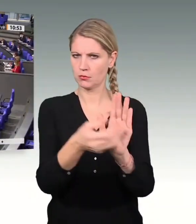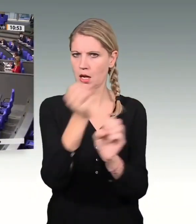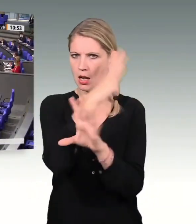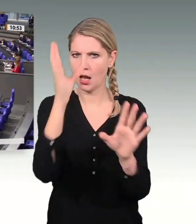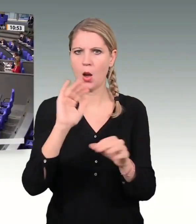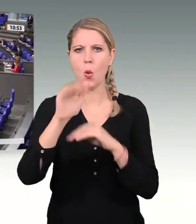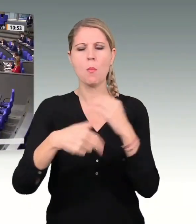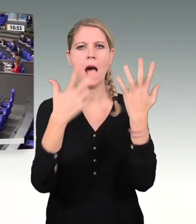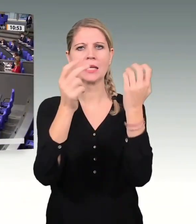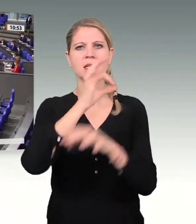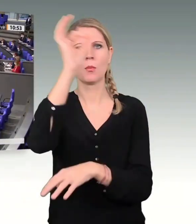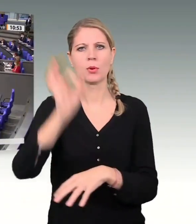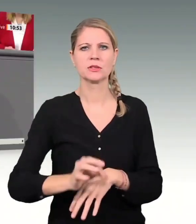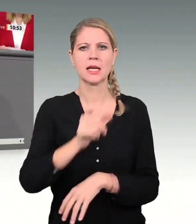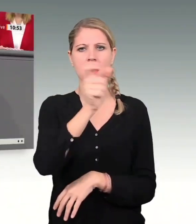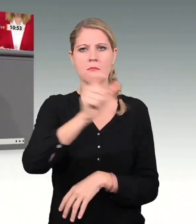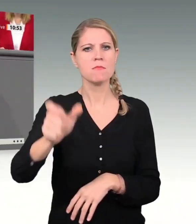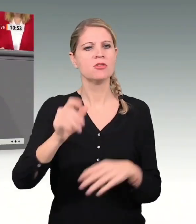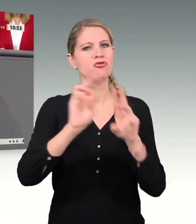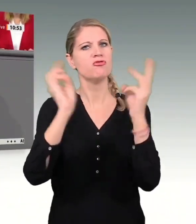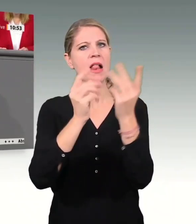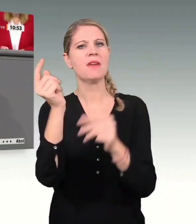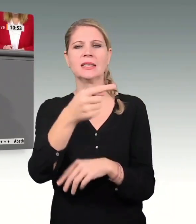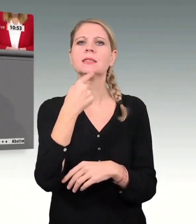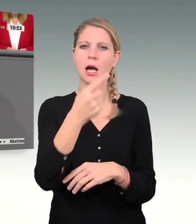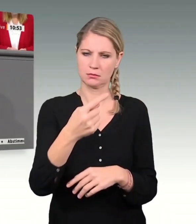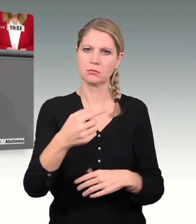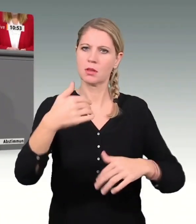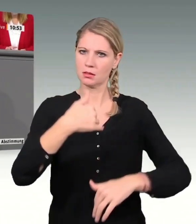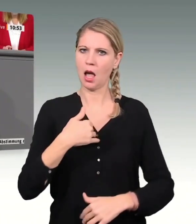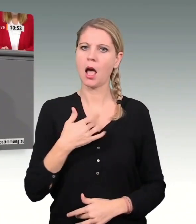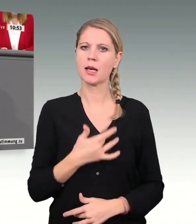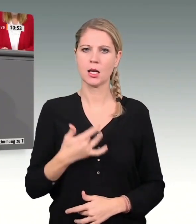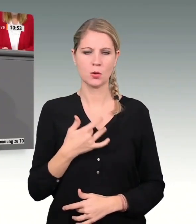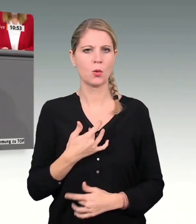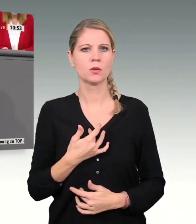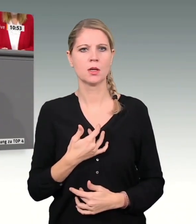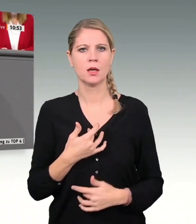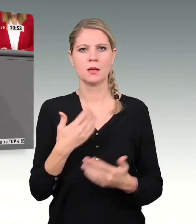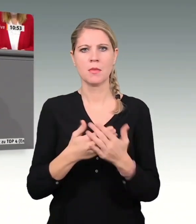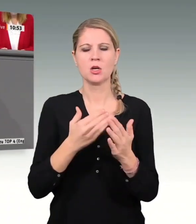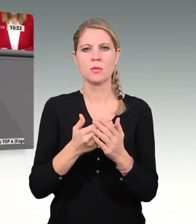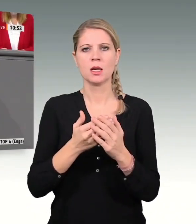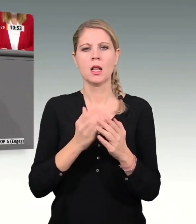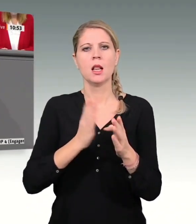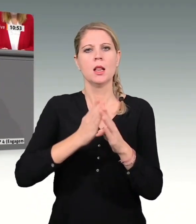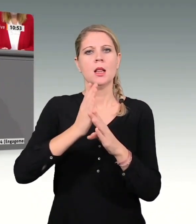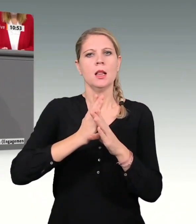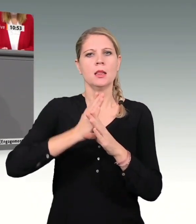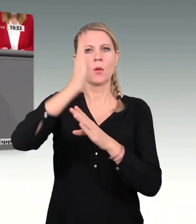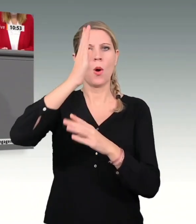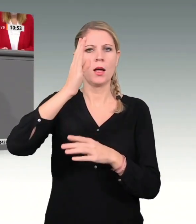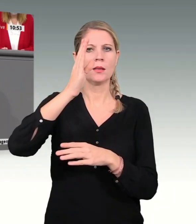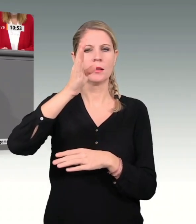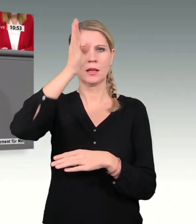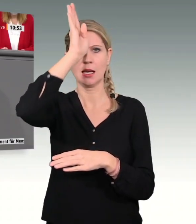in der Welt sagen von sich, sie seien religiös. Bei meiner ersten Reise in den Norden Iraks als Religionsfreiheitsbeauftragter war